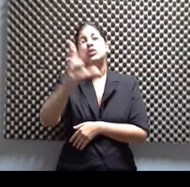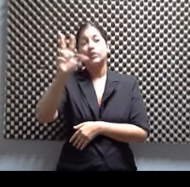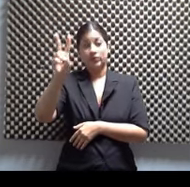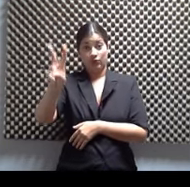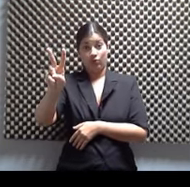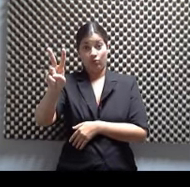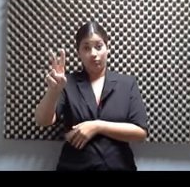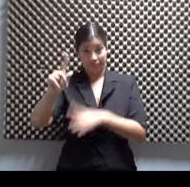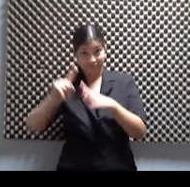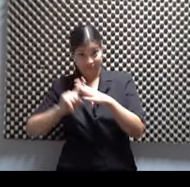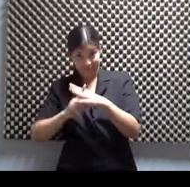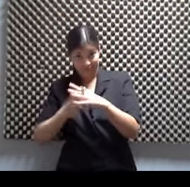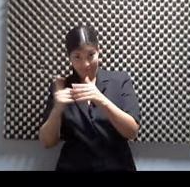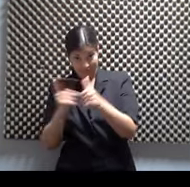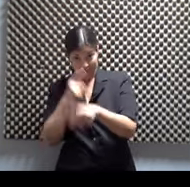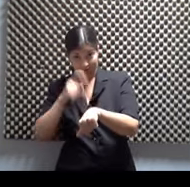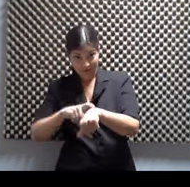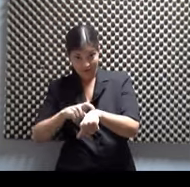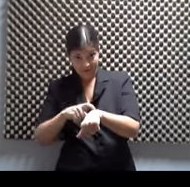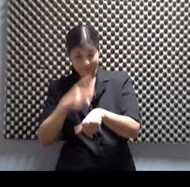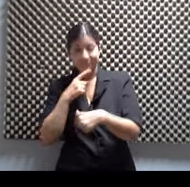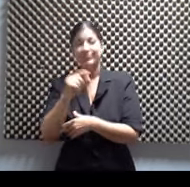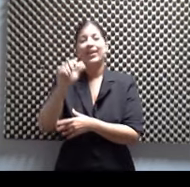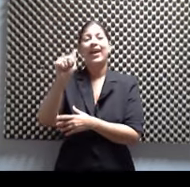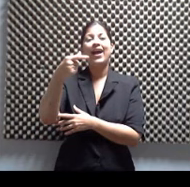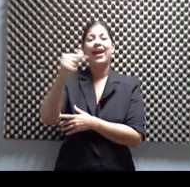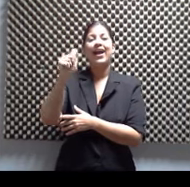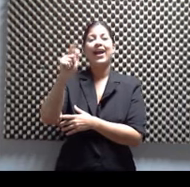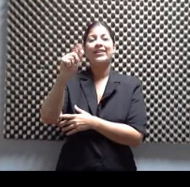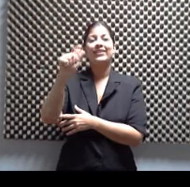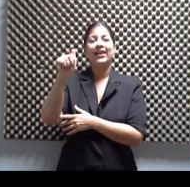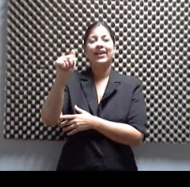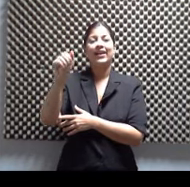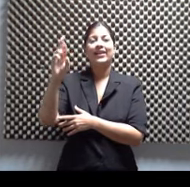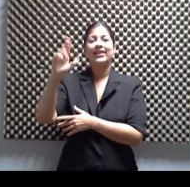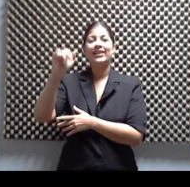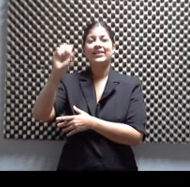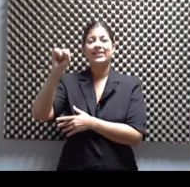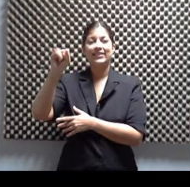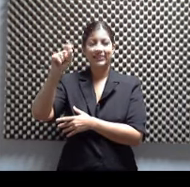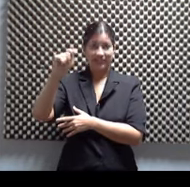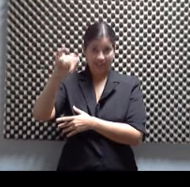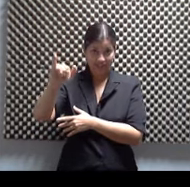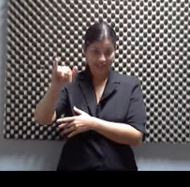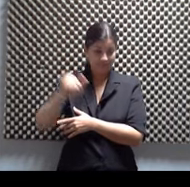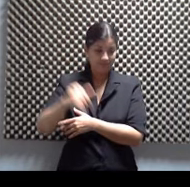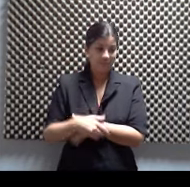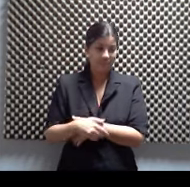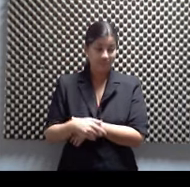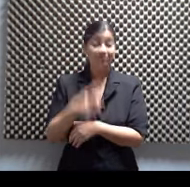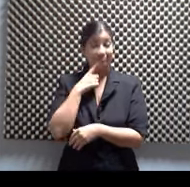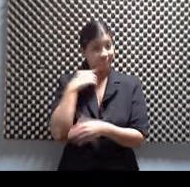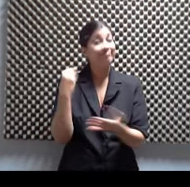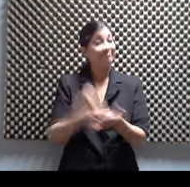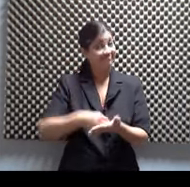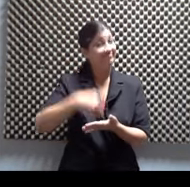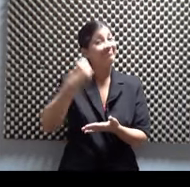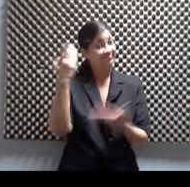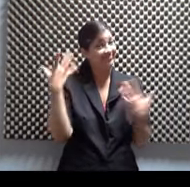literaria de Agatha Christie, su nieto es el que tiene los derechos, ha hecho mucho dinerito, pero también la